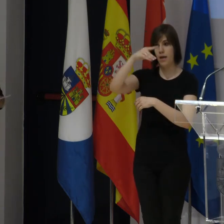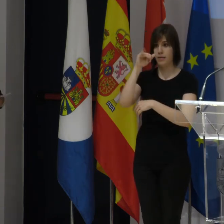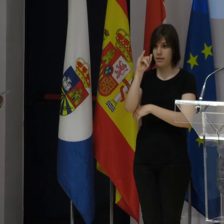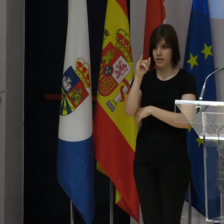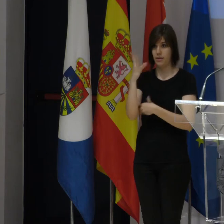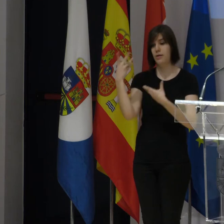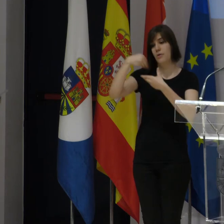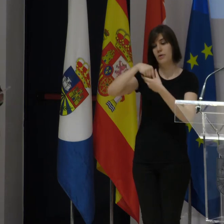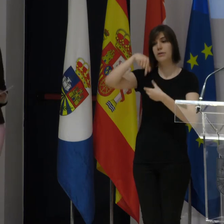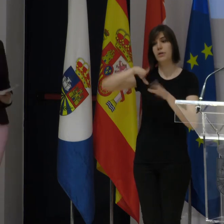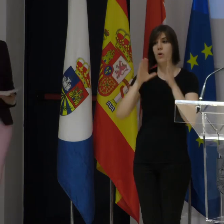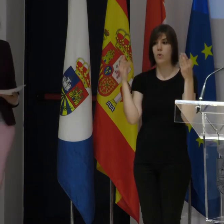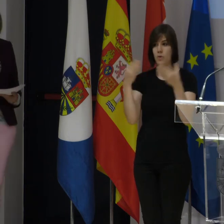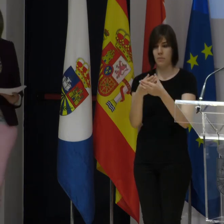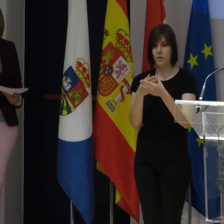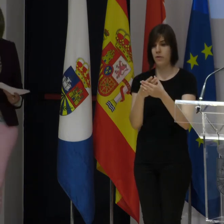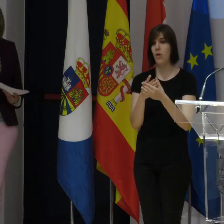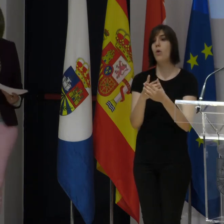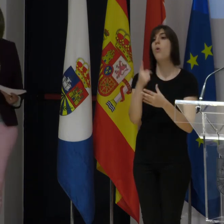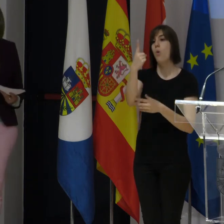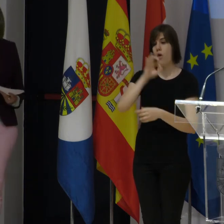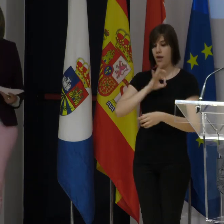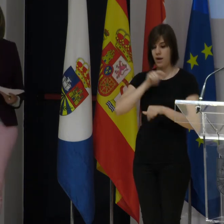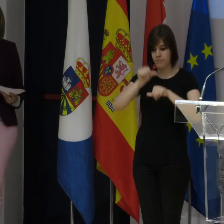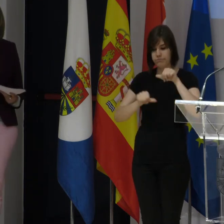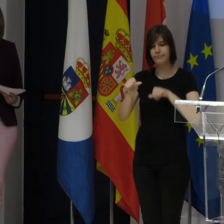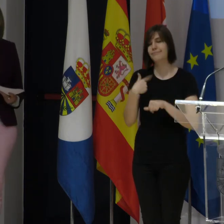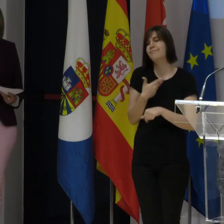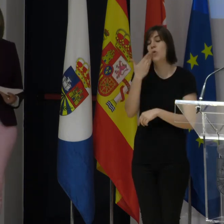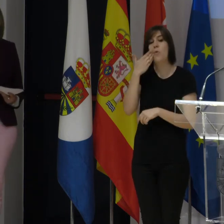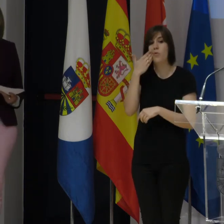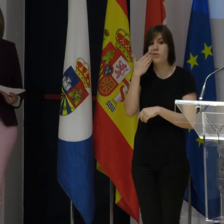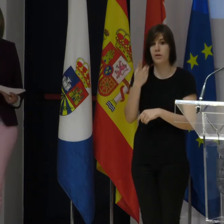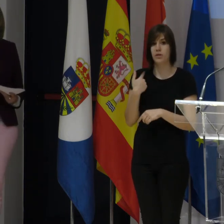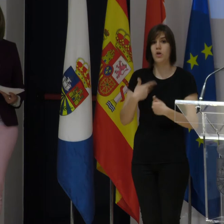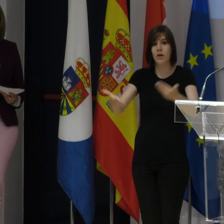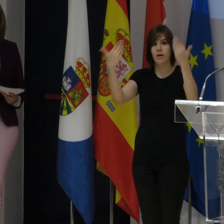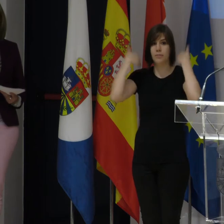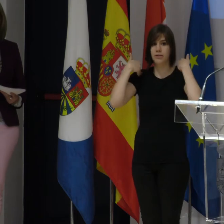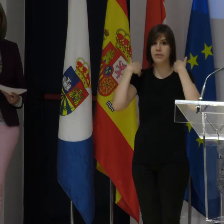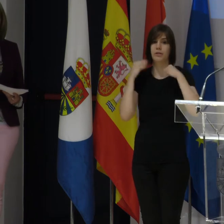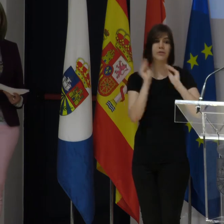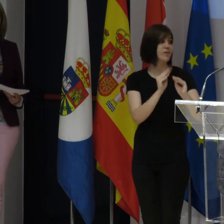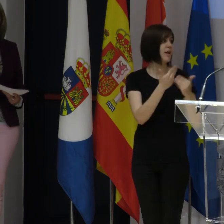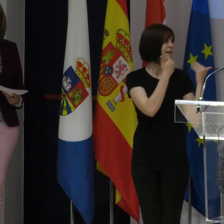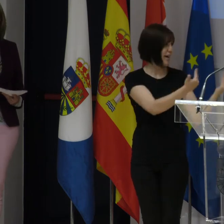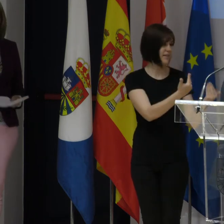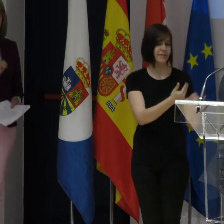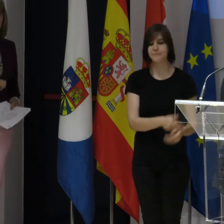parte de este grupo desde el 1 de enero, es un orgullo haber sido su representante. Gracias, alcalde.